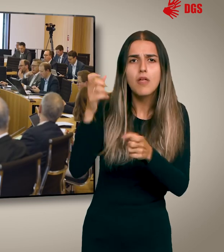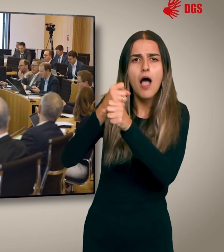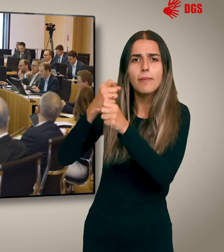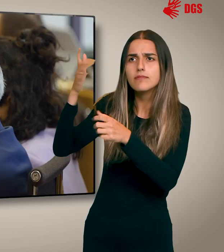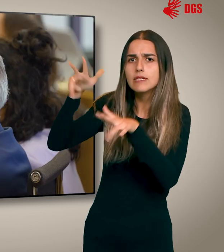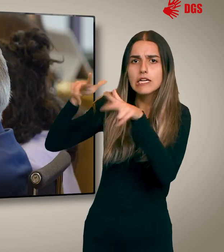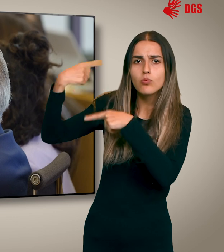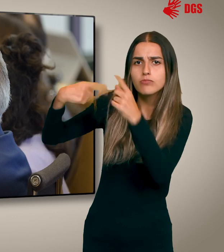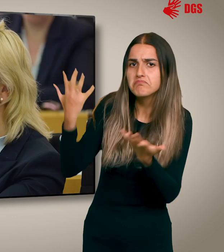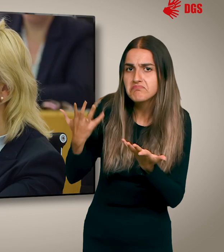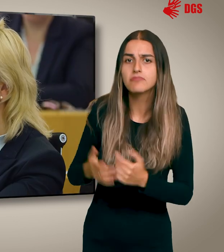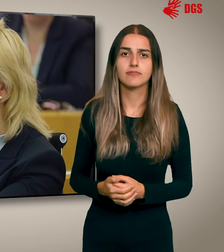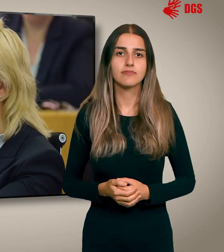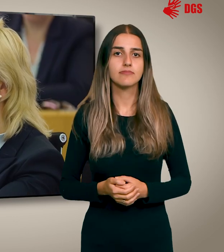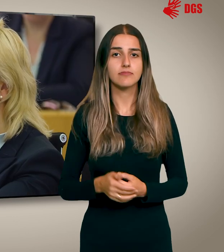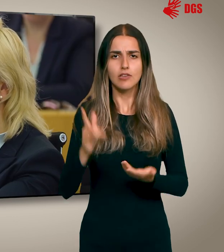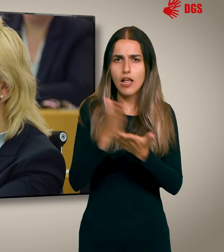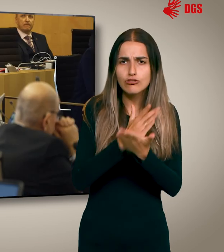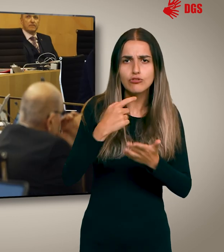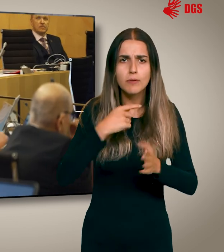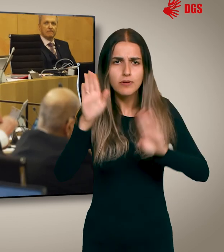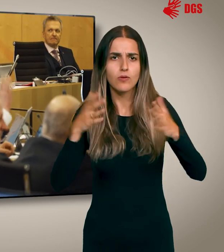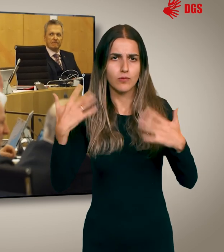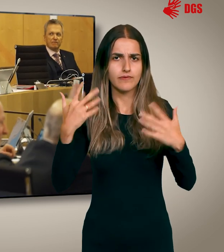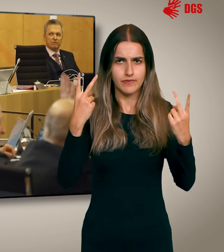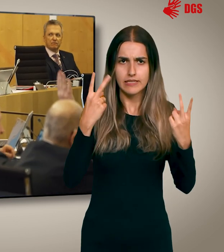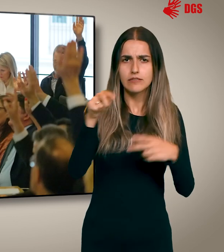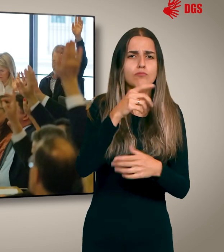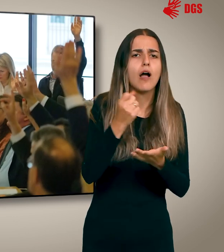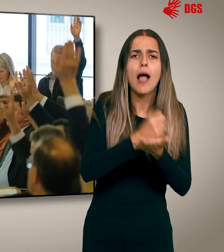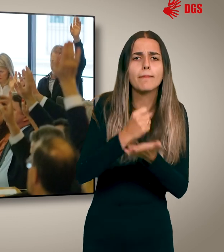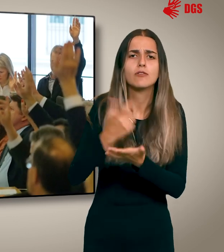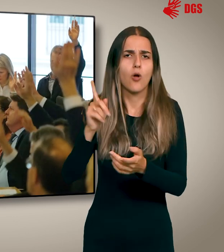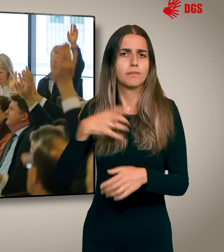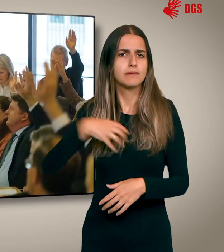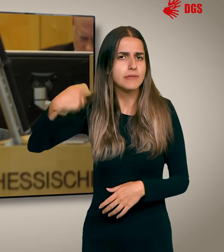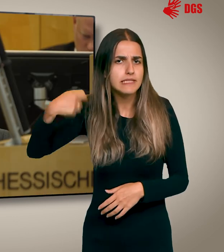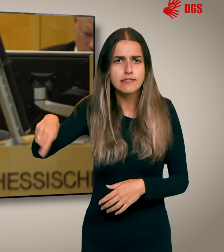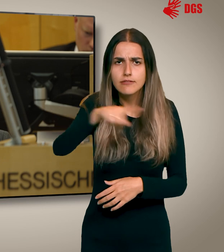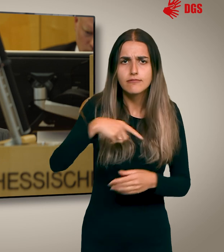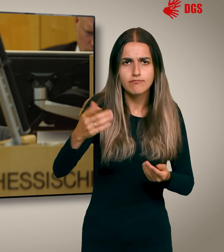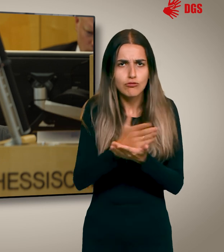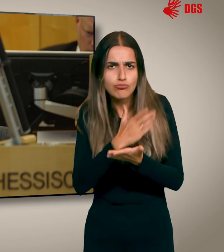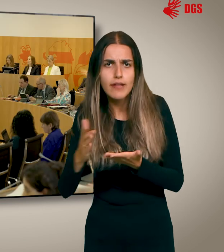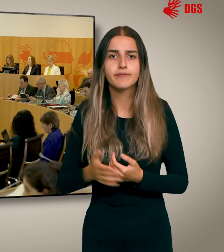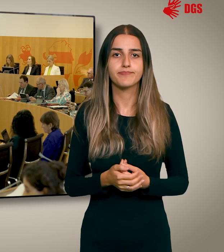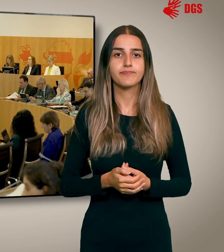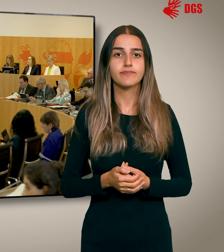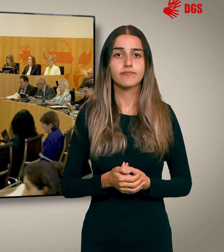das Handeln der Regierung. Und sie entscheiden mit ihren Stimmen über wichtige Ämter wie das des Ministerpräsidenten. In den